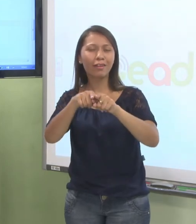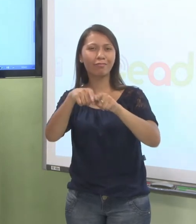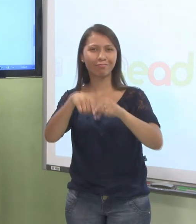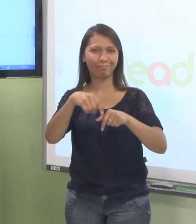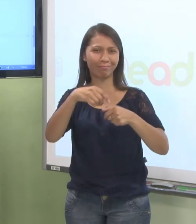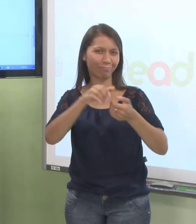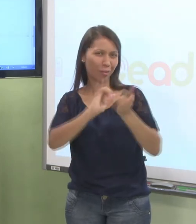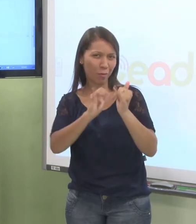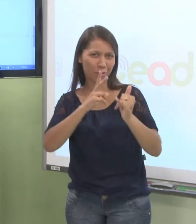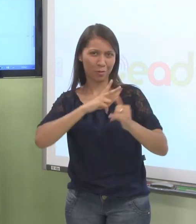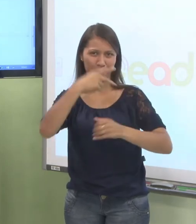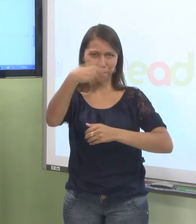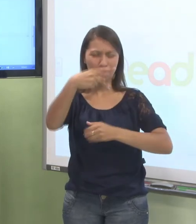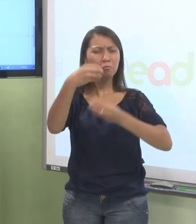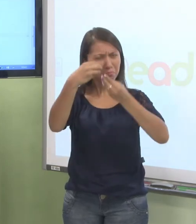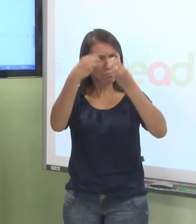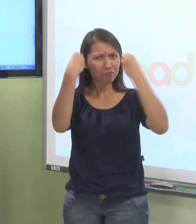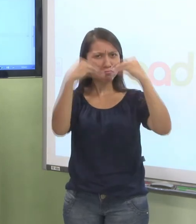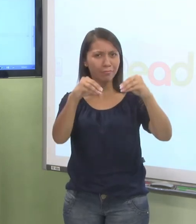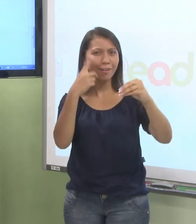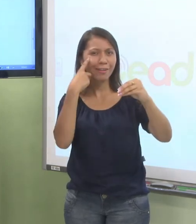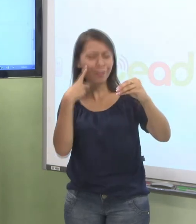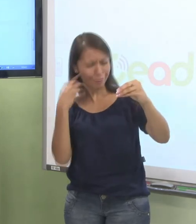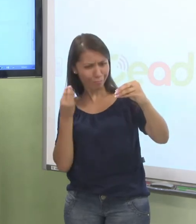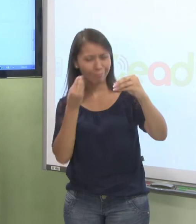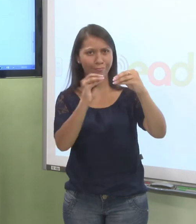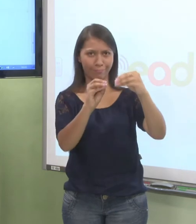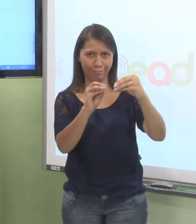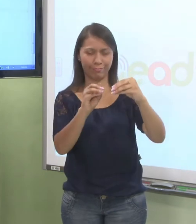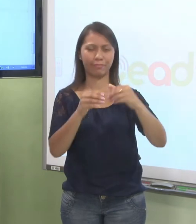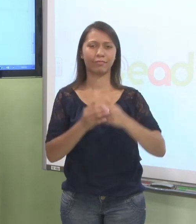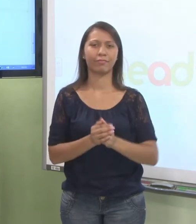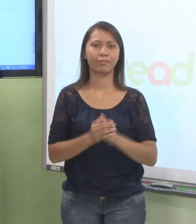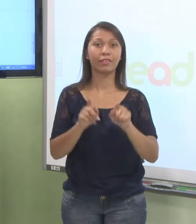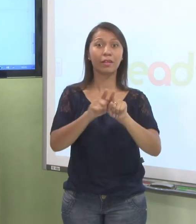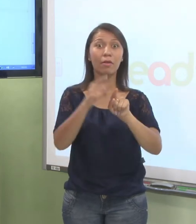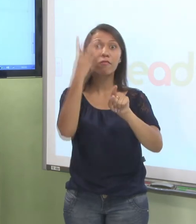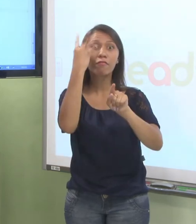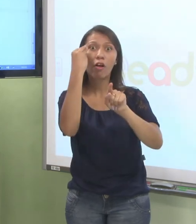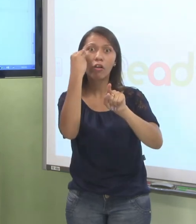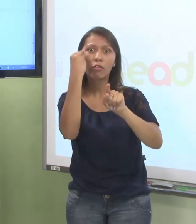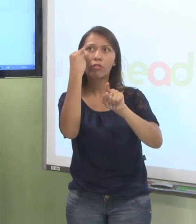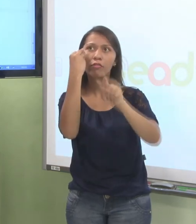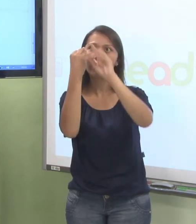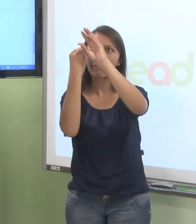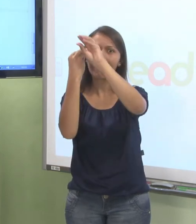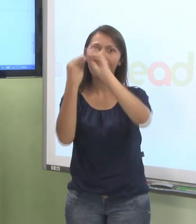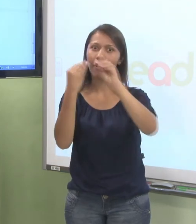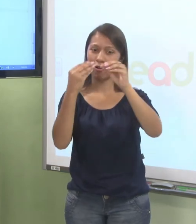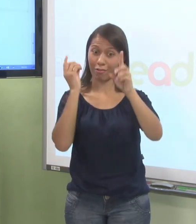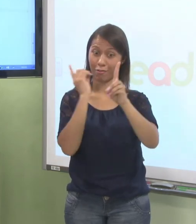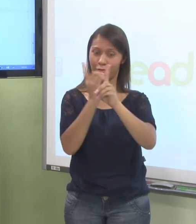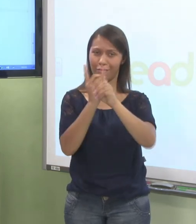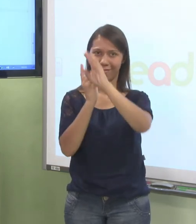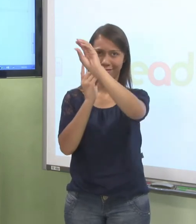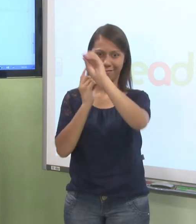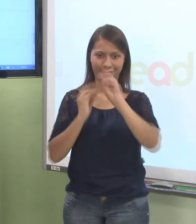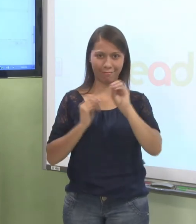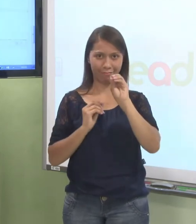é interessante até você colocar. E aqui, imagem do usuário, chegando no lugar que a gente queria. Então, você clica aqui,